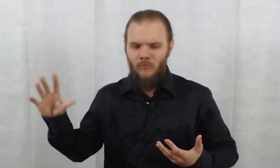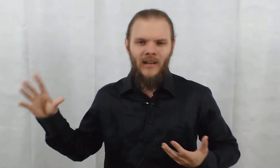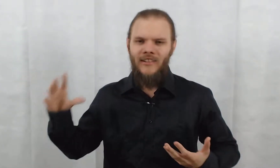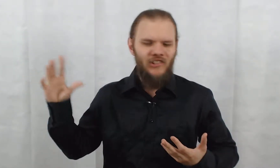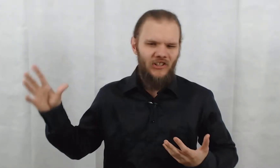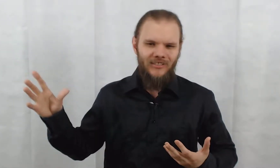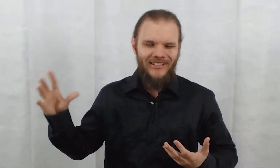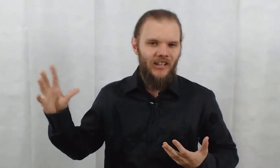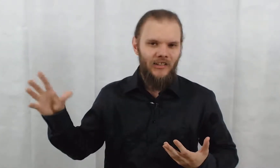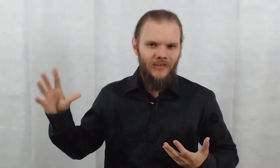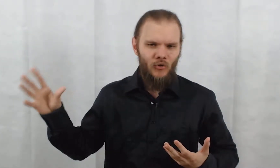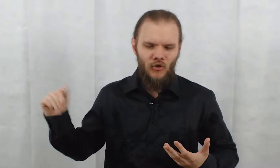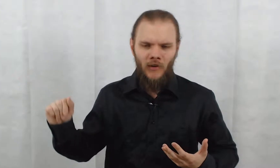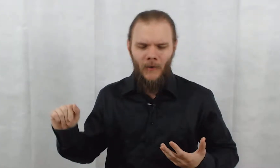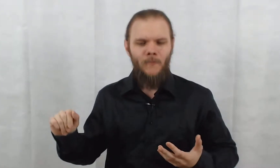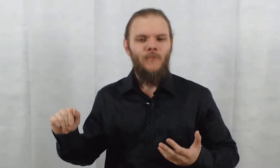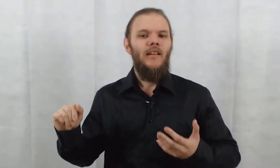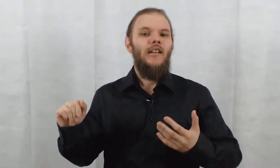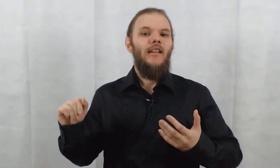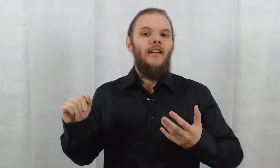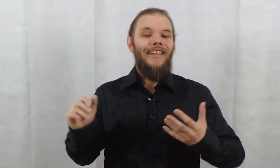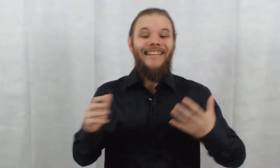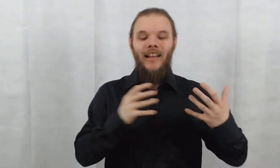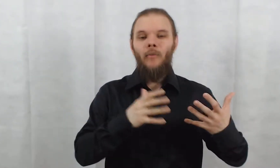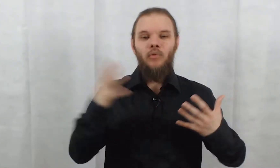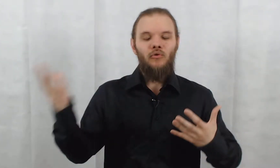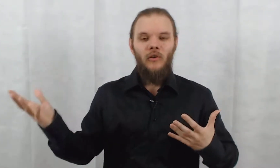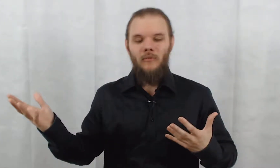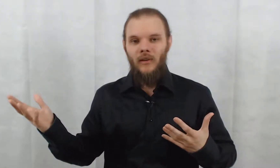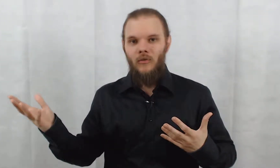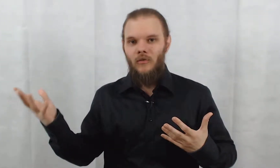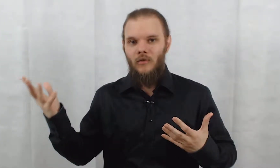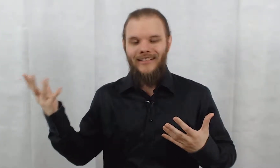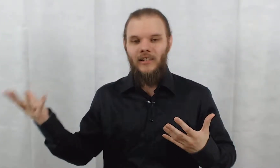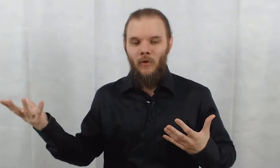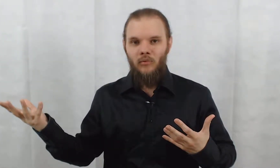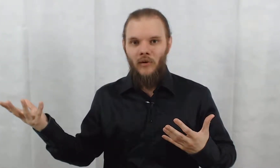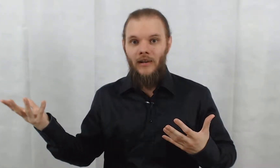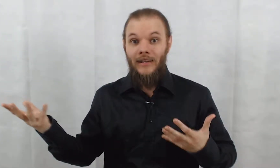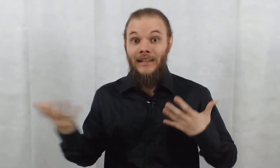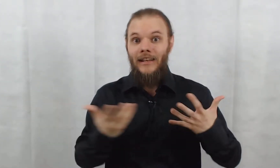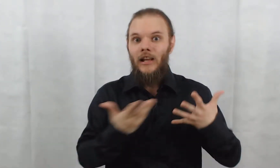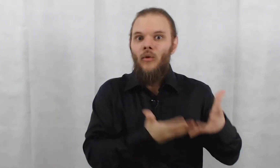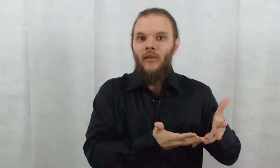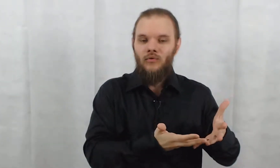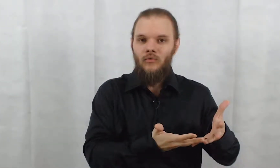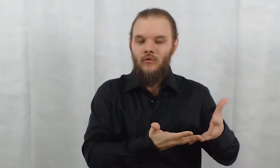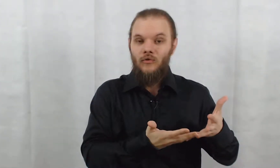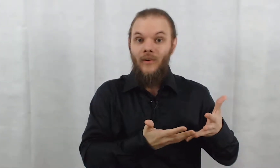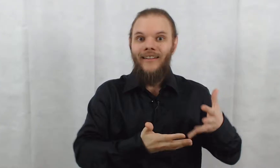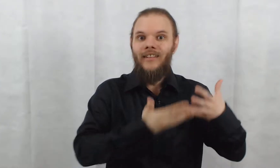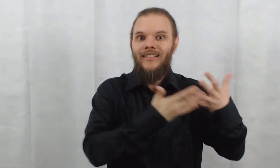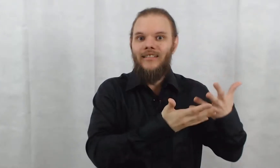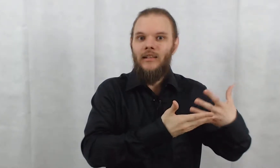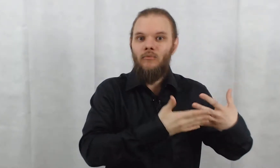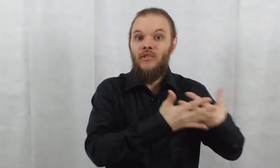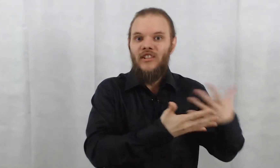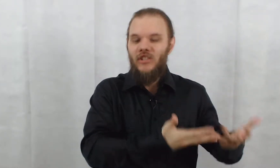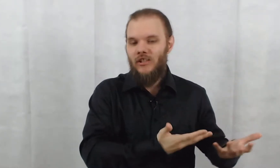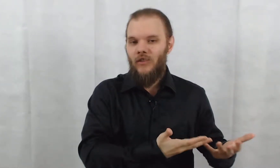maladie dégénérative de genre là. Il est là pour trouver un traitement pour elle. Et là, il est convaincu qu'avec les mutagènes qu vient de